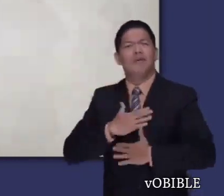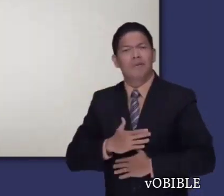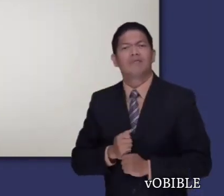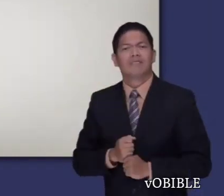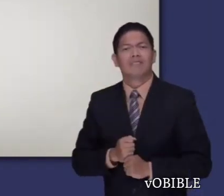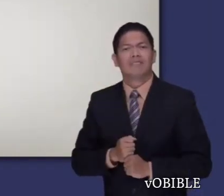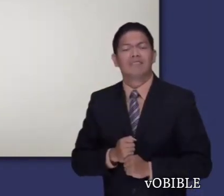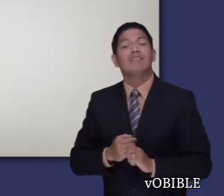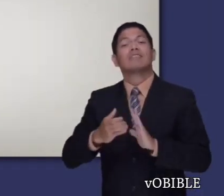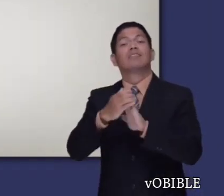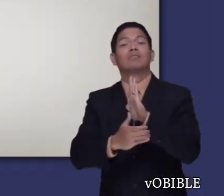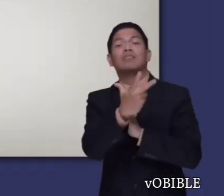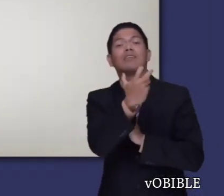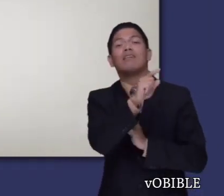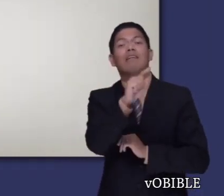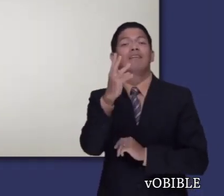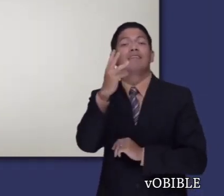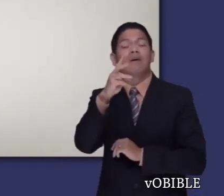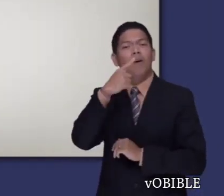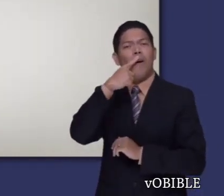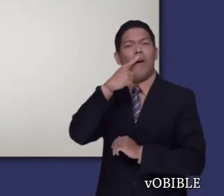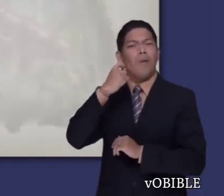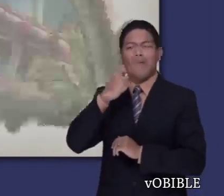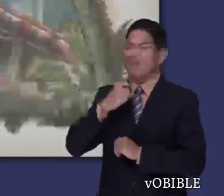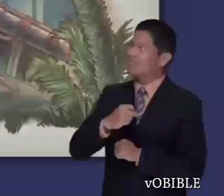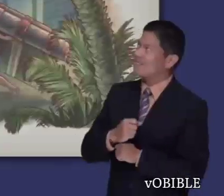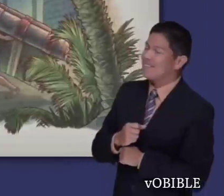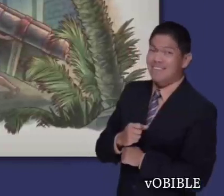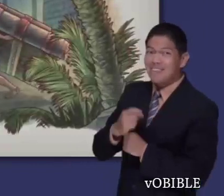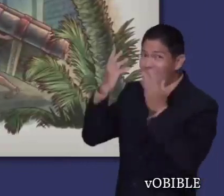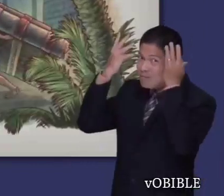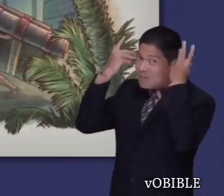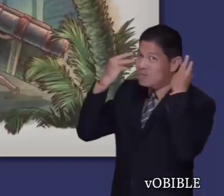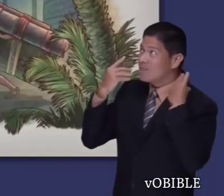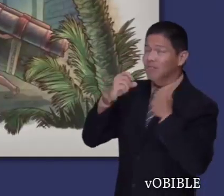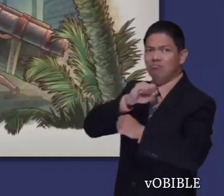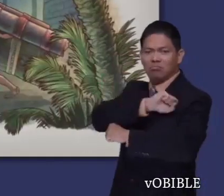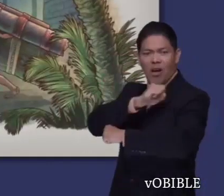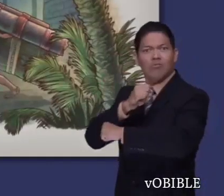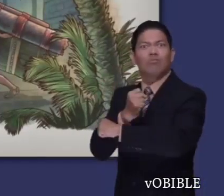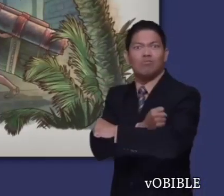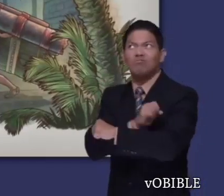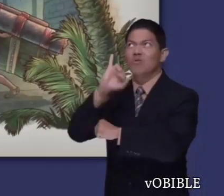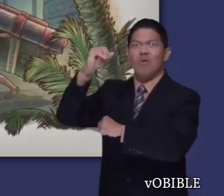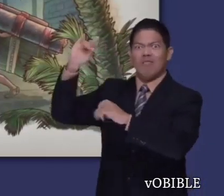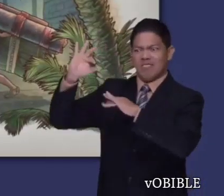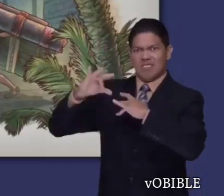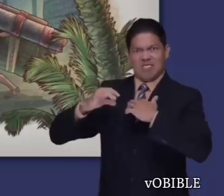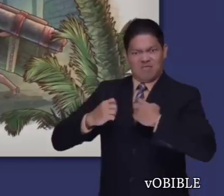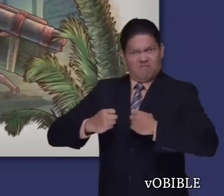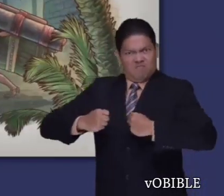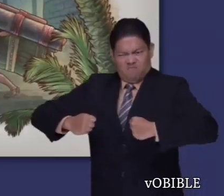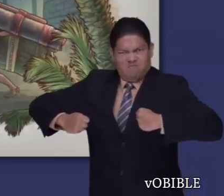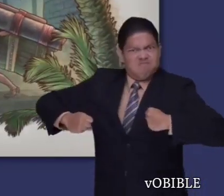Los capítulos 13 a 16, se centran en el juez Sansón, un azareo a quien Jehová le da una fuerza